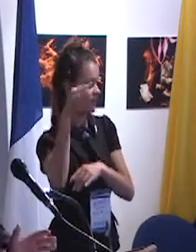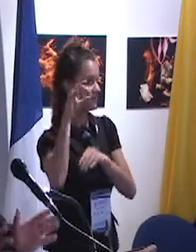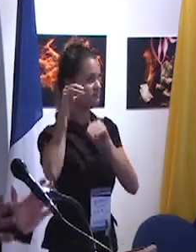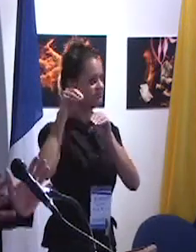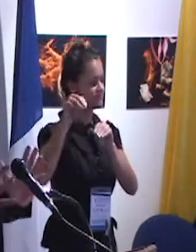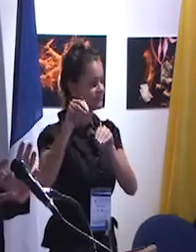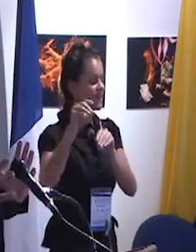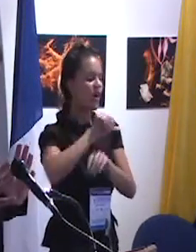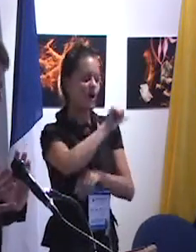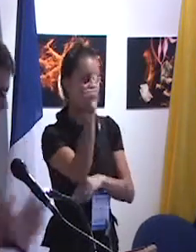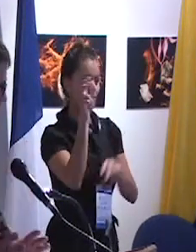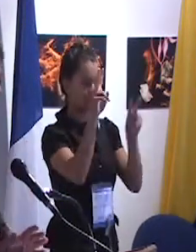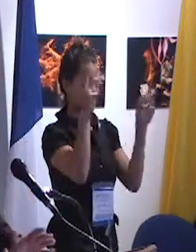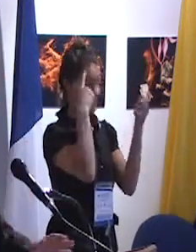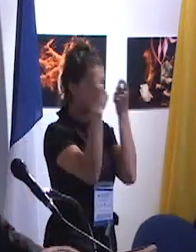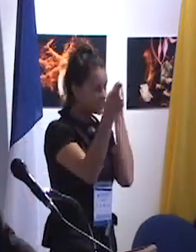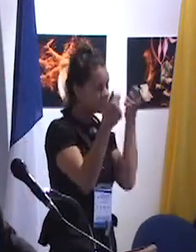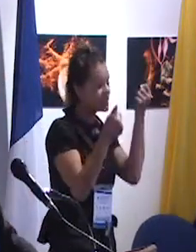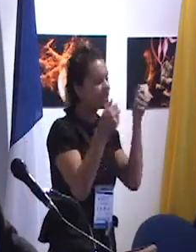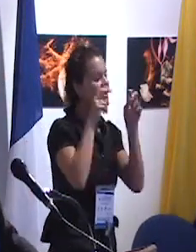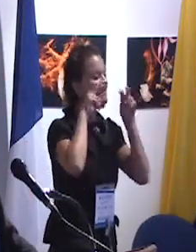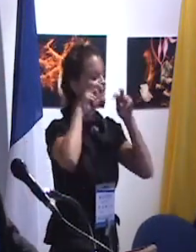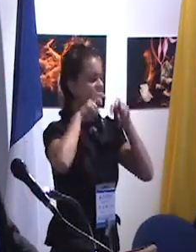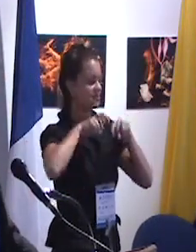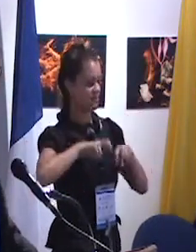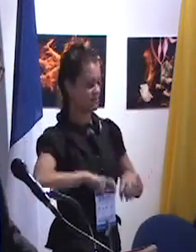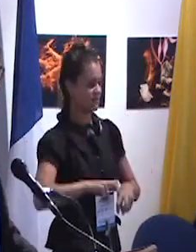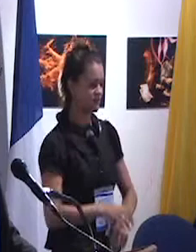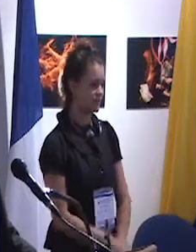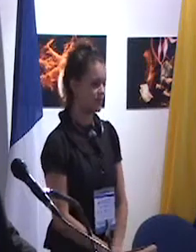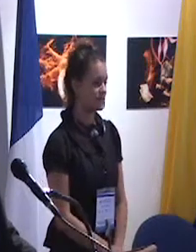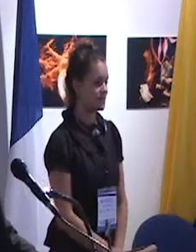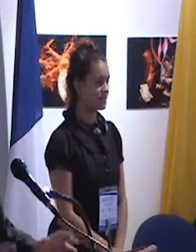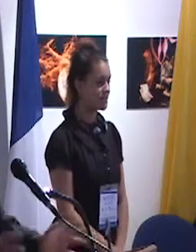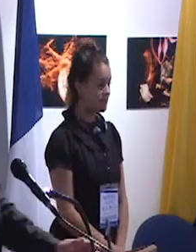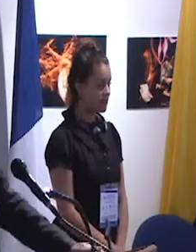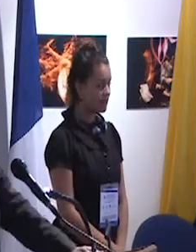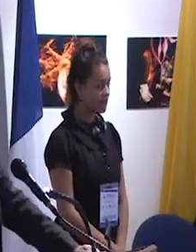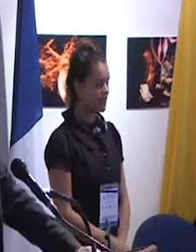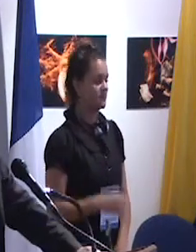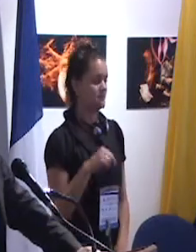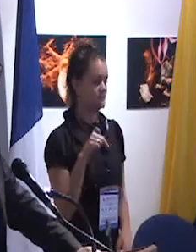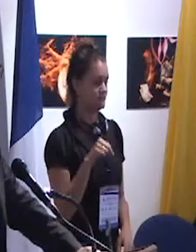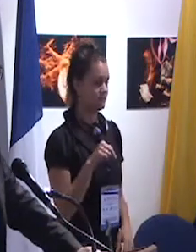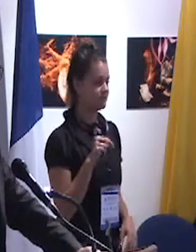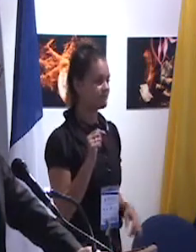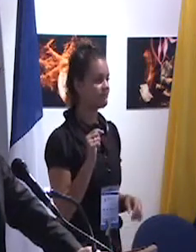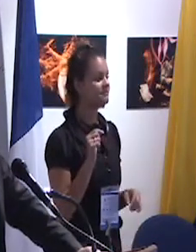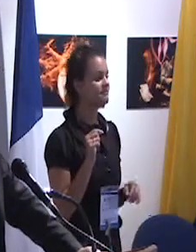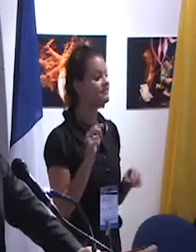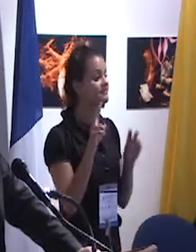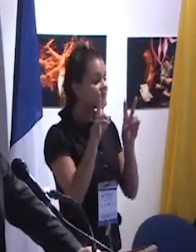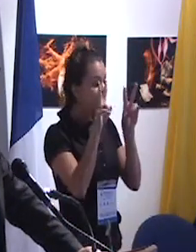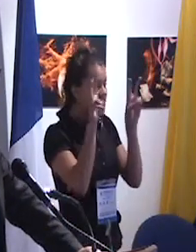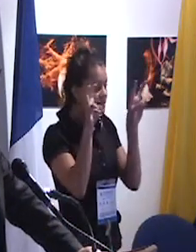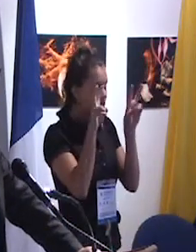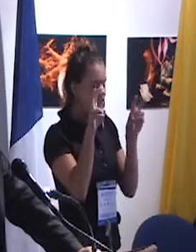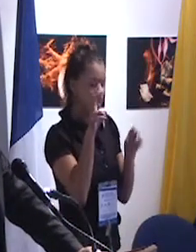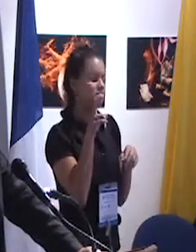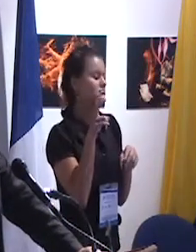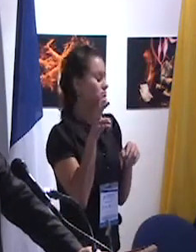estratégico es la investigación. Y este sentido, este tema realmente es muy, muy, muy